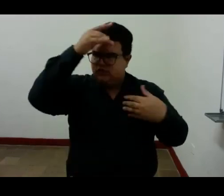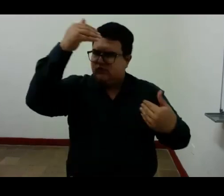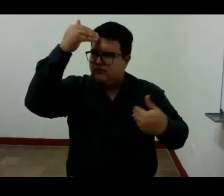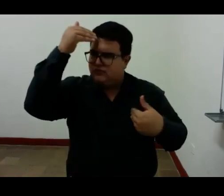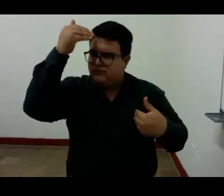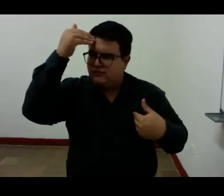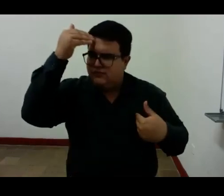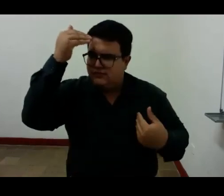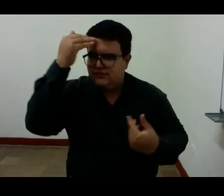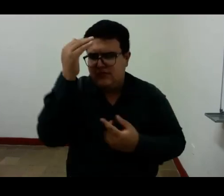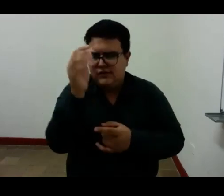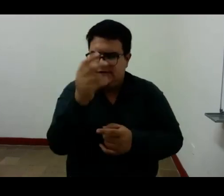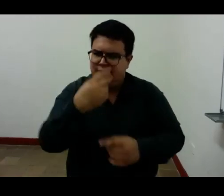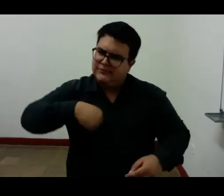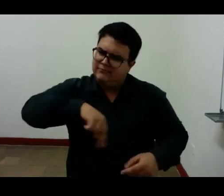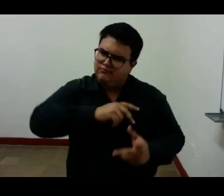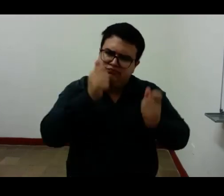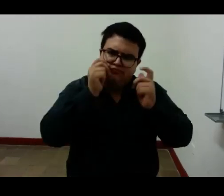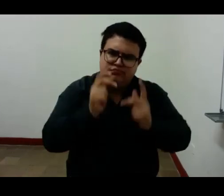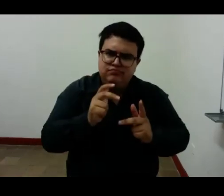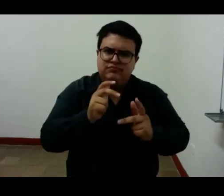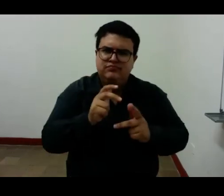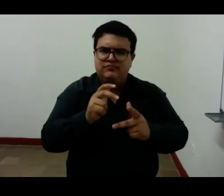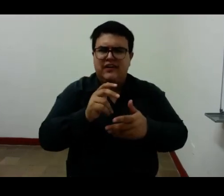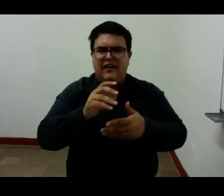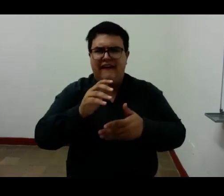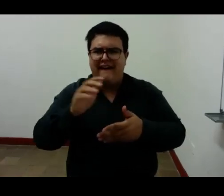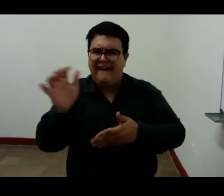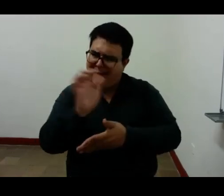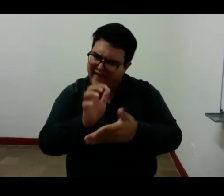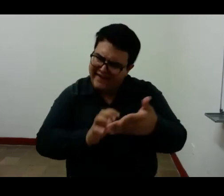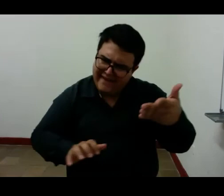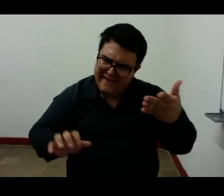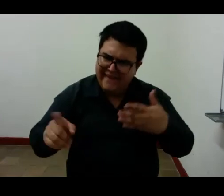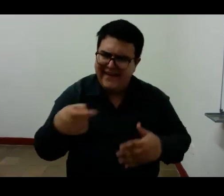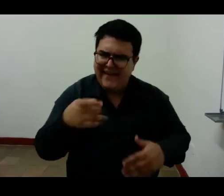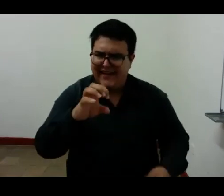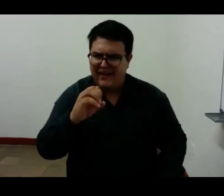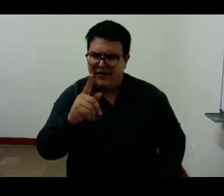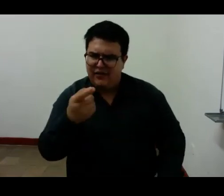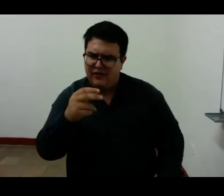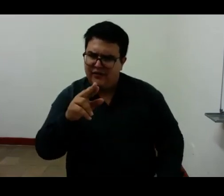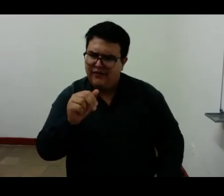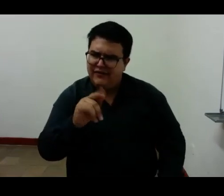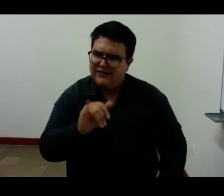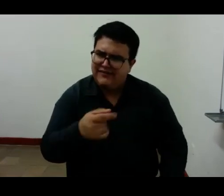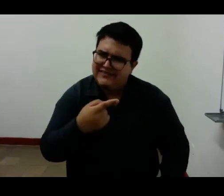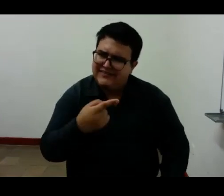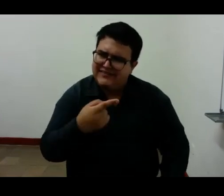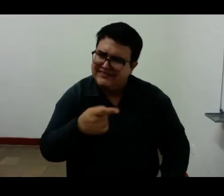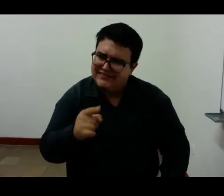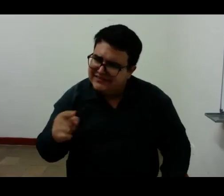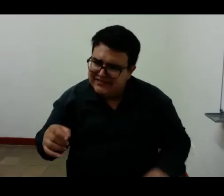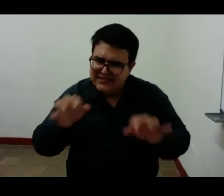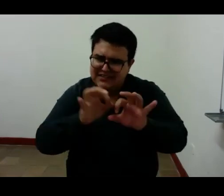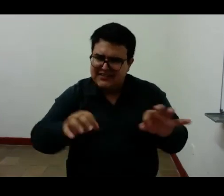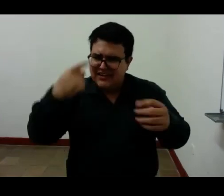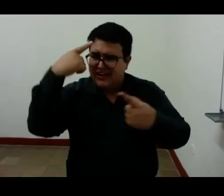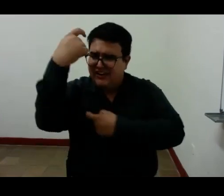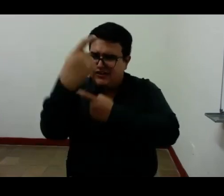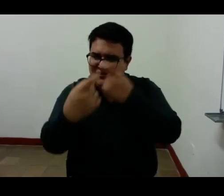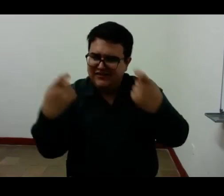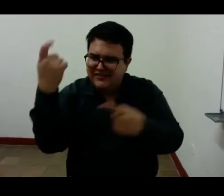la palabra geografía no es gratuita alude al análisis y